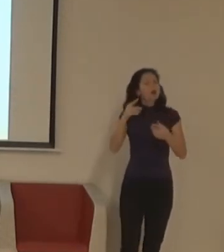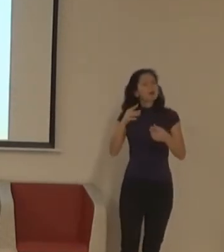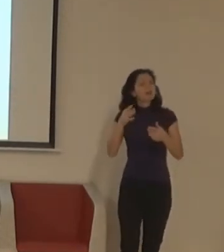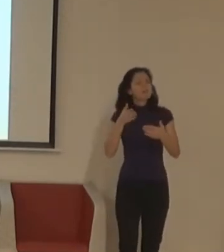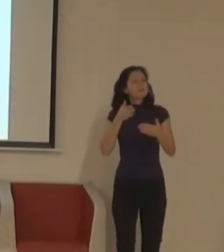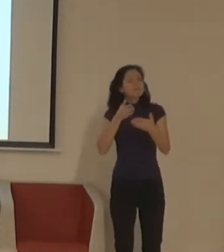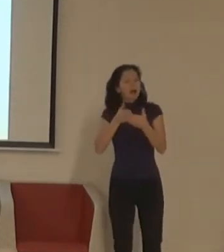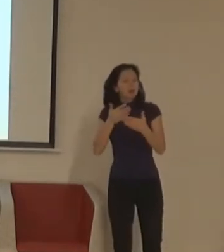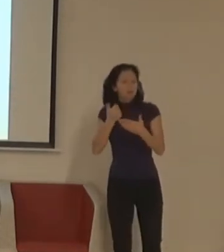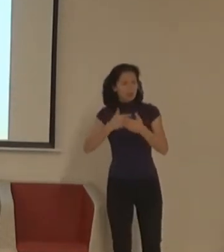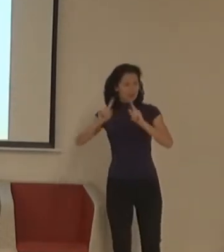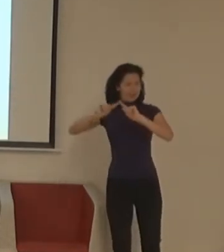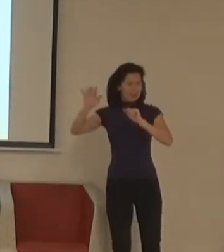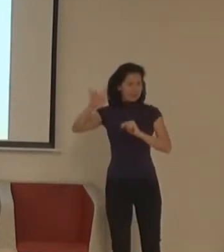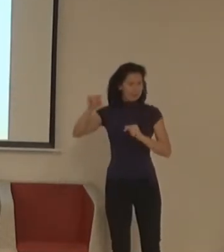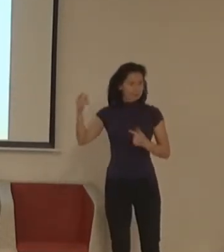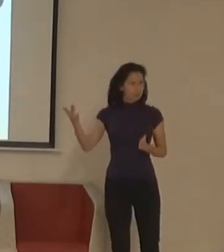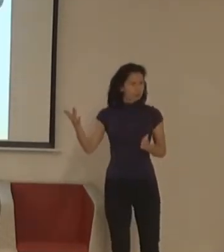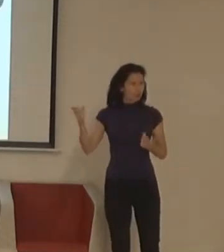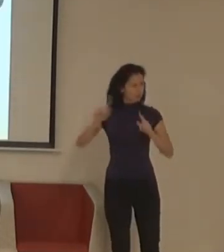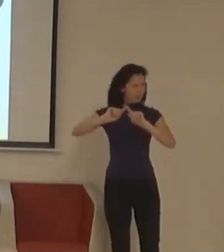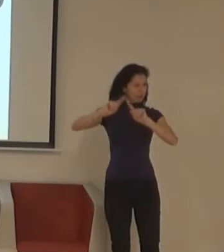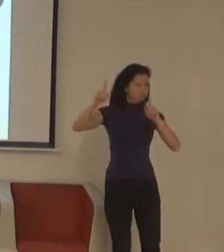záchod je, protože to předtím nebylo úplně real.